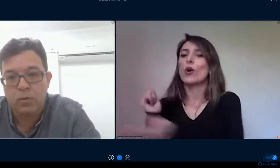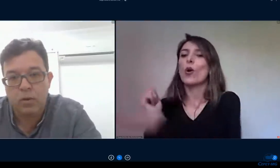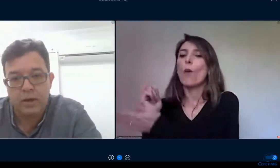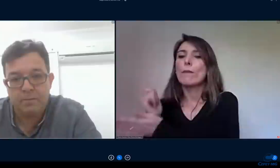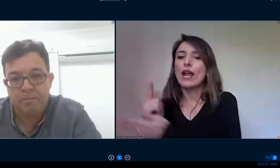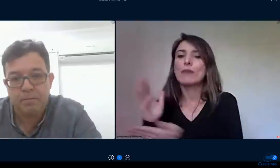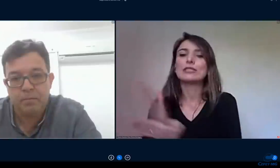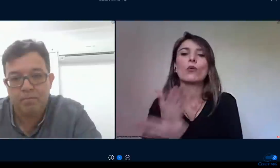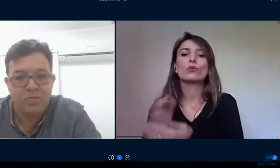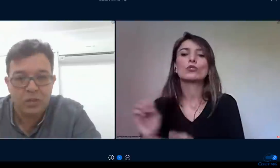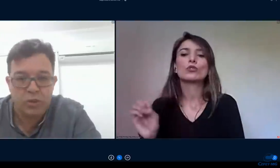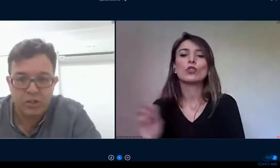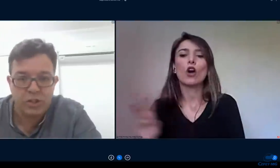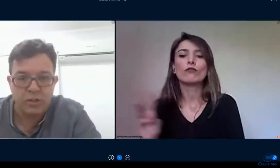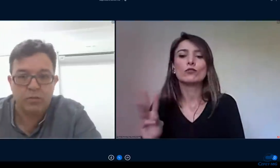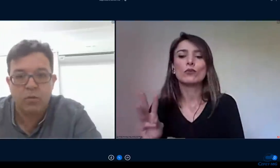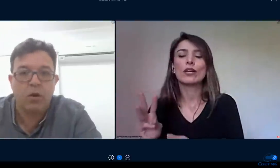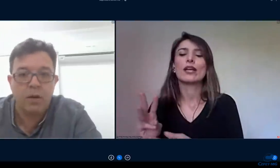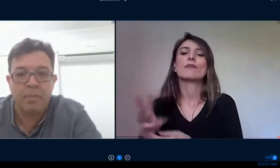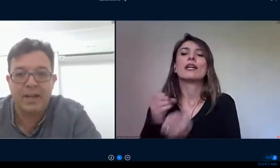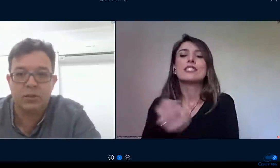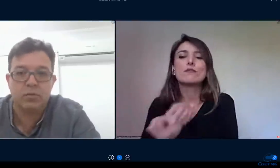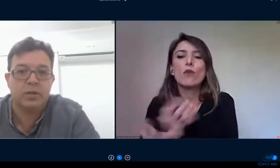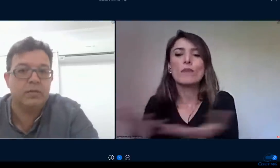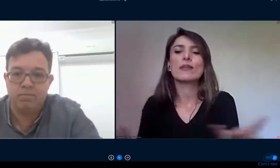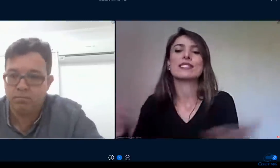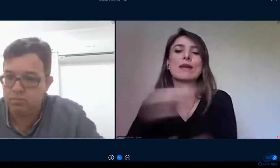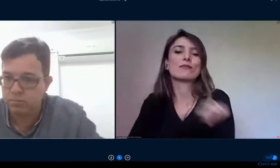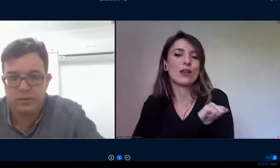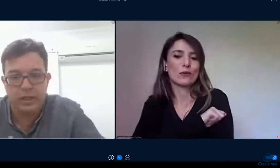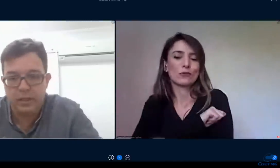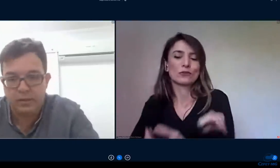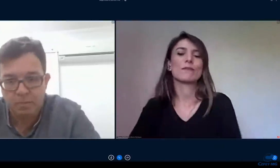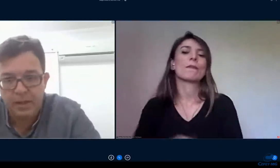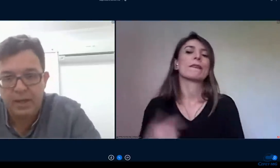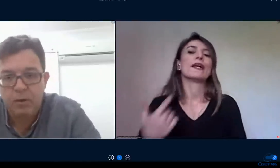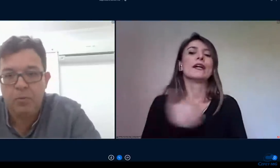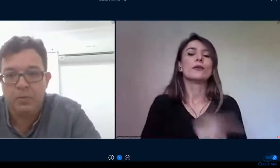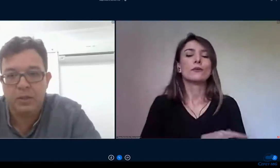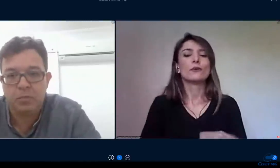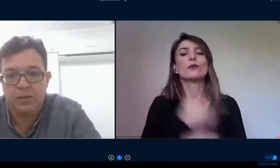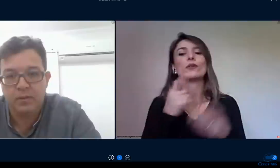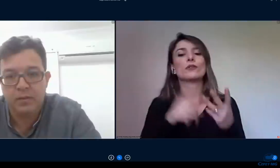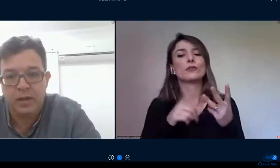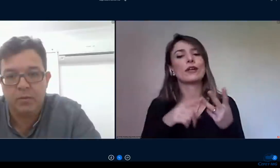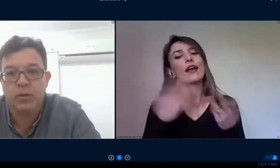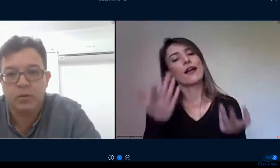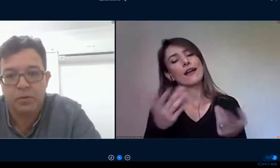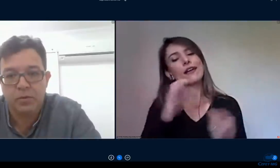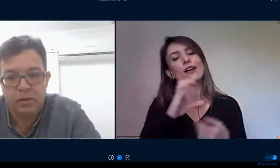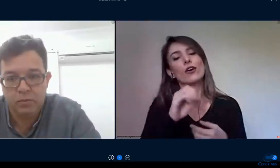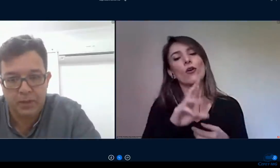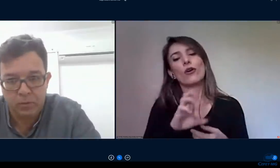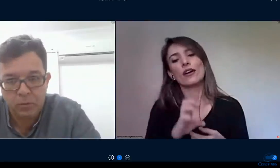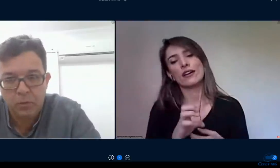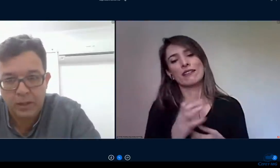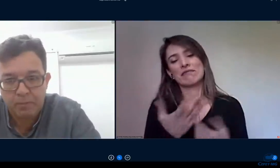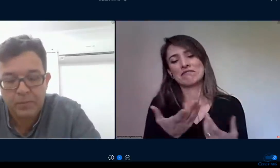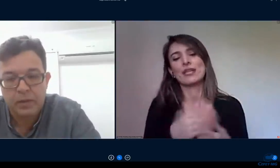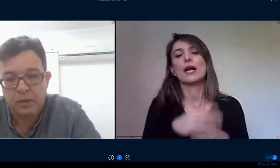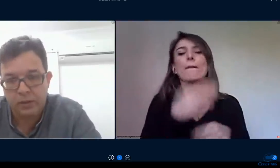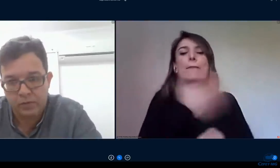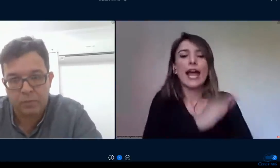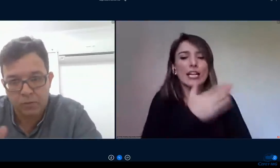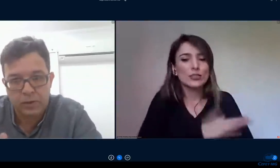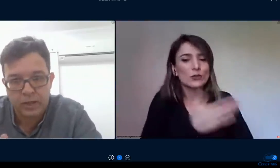e o core que não tinha jeito o core que teria que esperar um momento presencial quando possível para